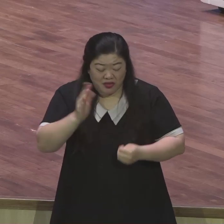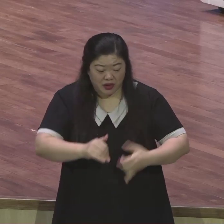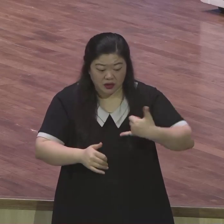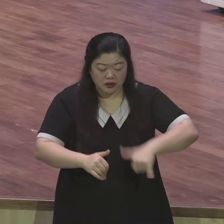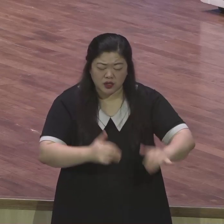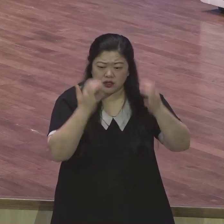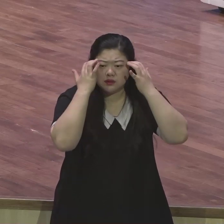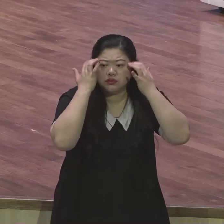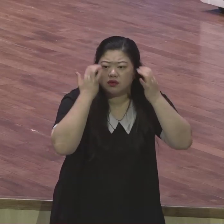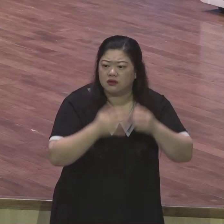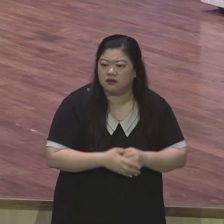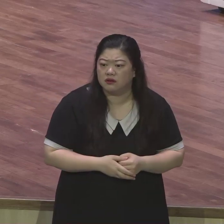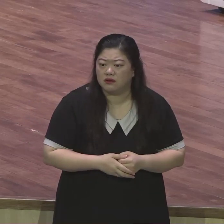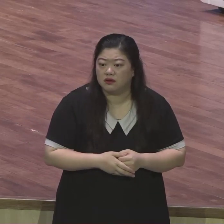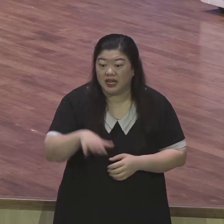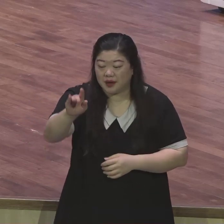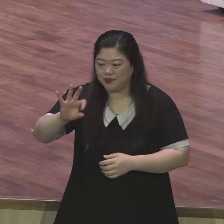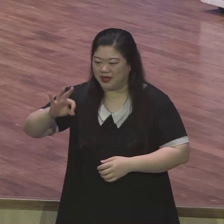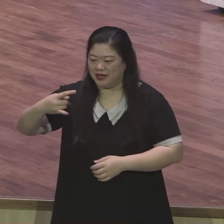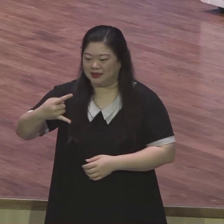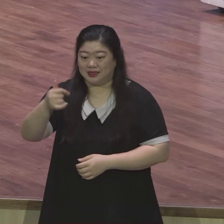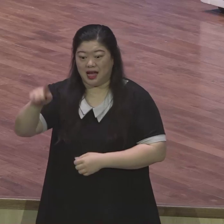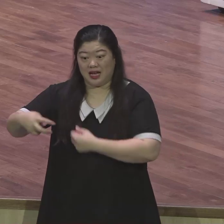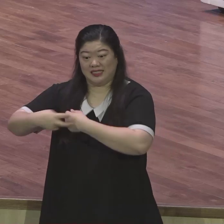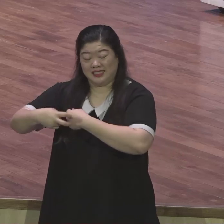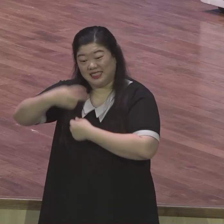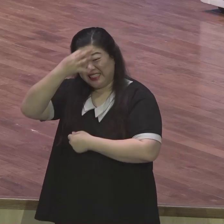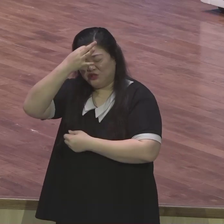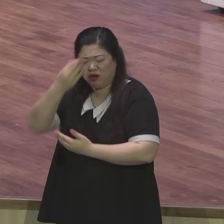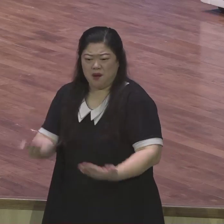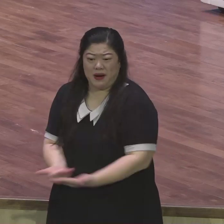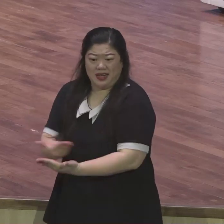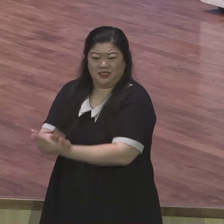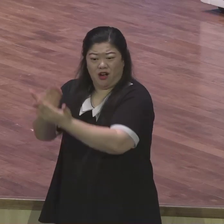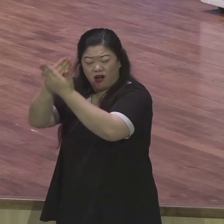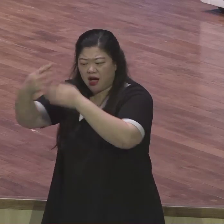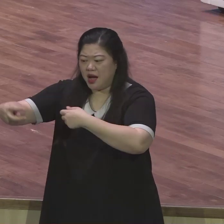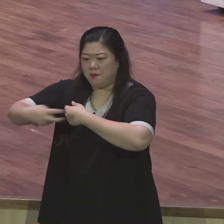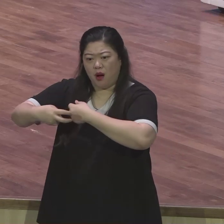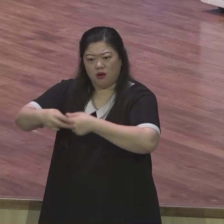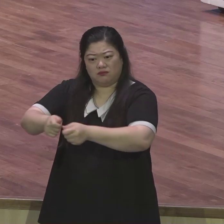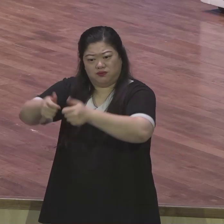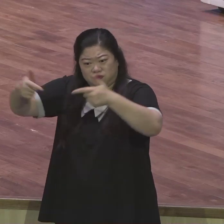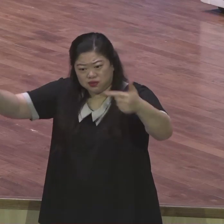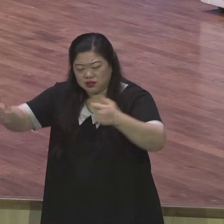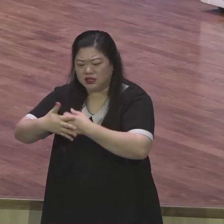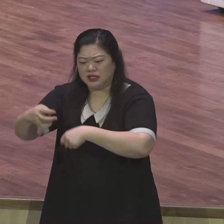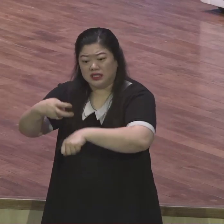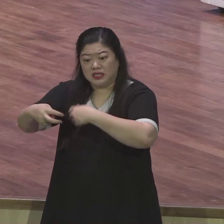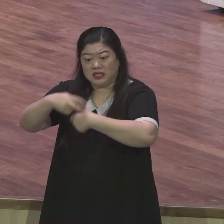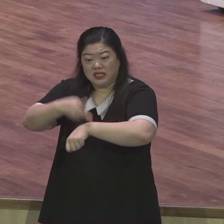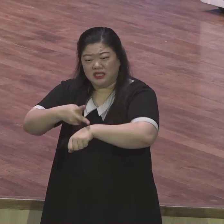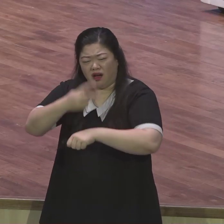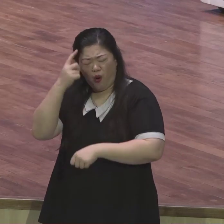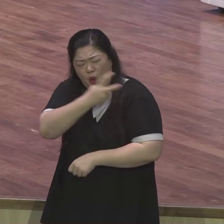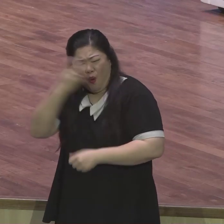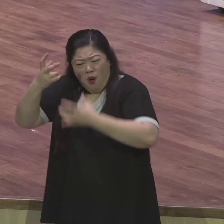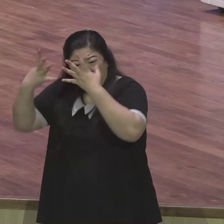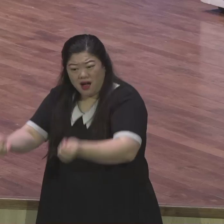발전했습니다 병원들은 좋아졌고 많아졌습니다 의료진도 두터워졌습니다 그런데 아픈 사람 너무 많습니다 침대는